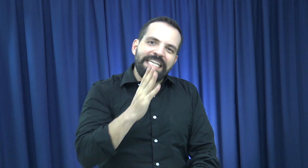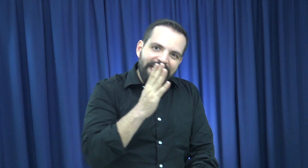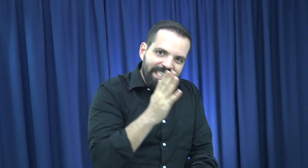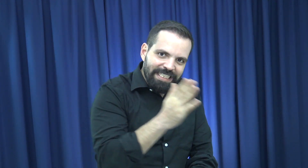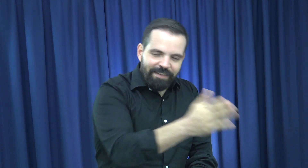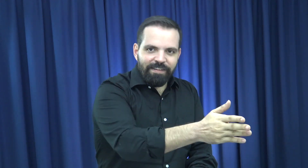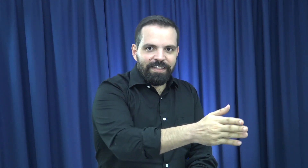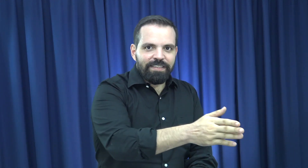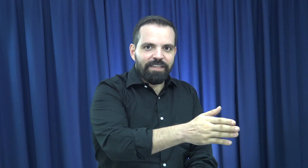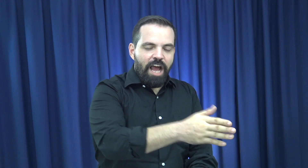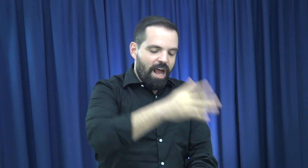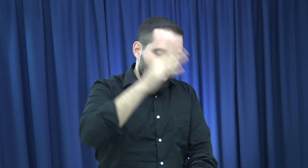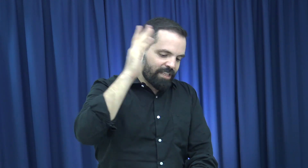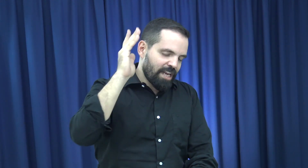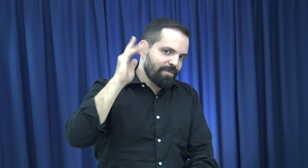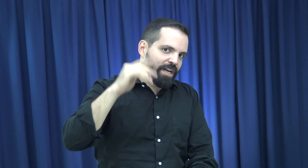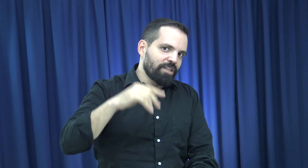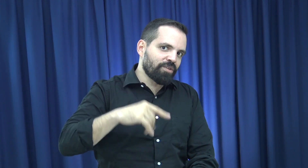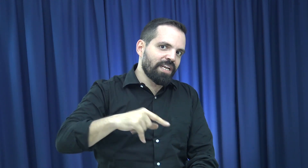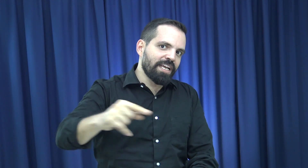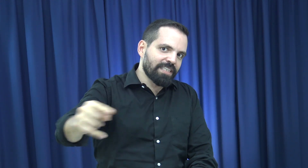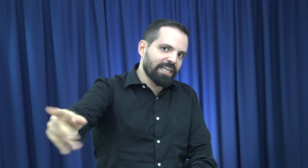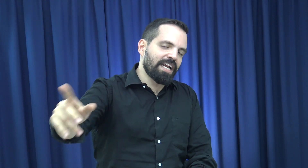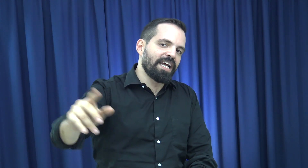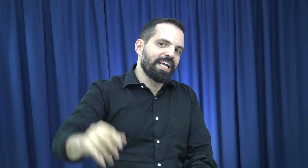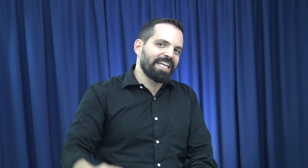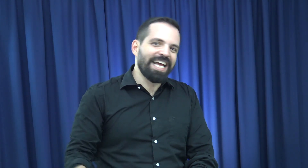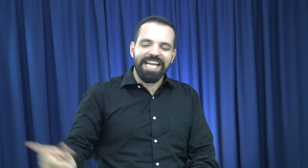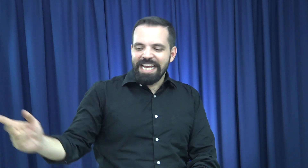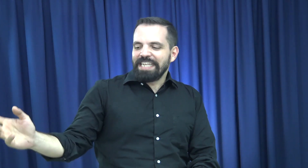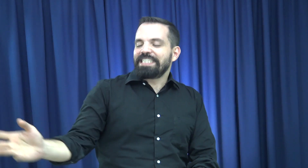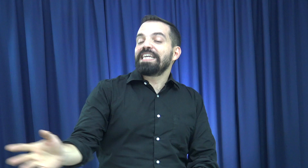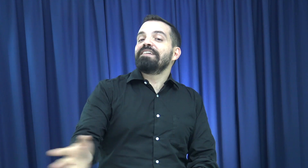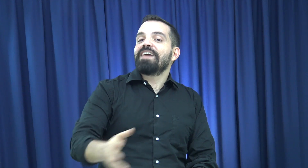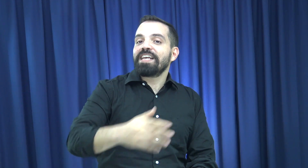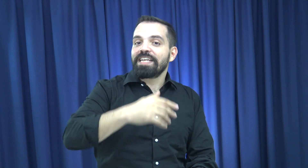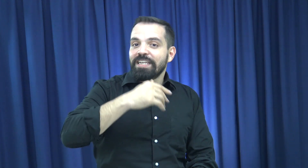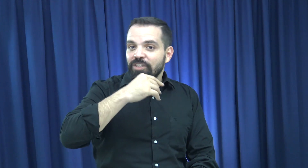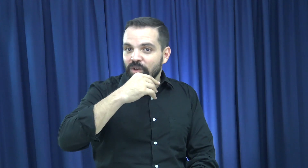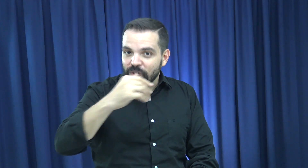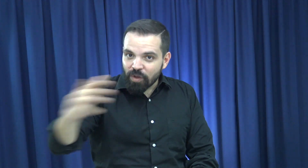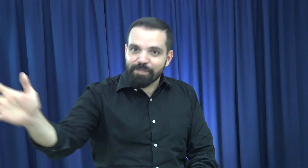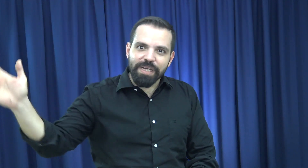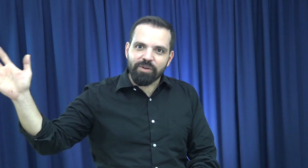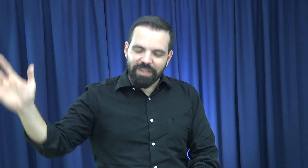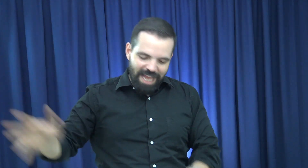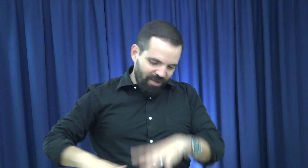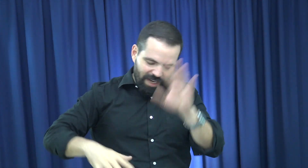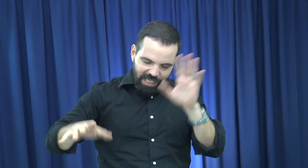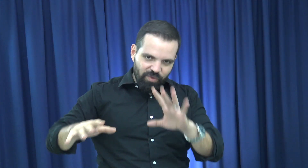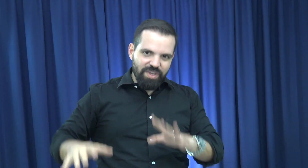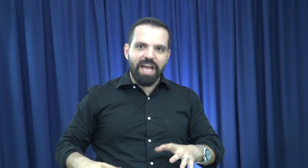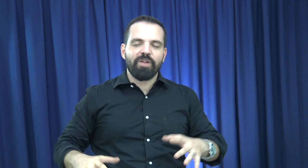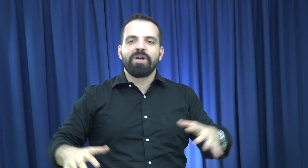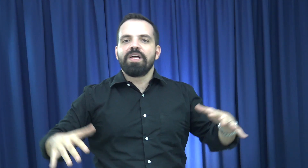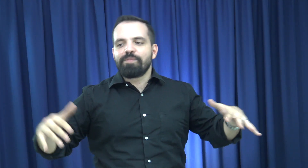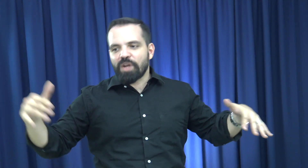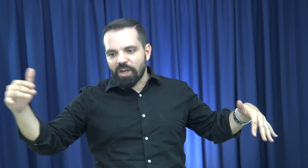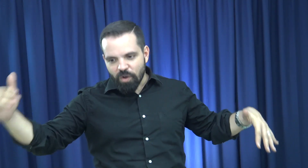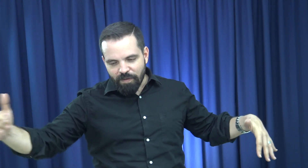inaccesibles. ¡Ah! Ese animalito se le acerca a la gallina, se va a ir todo picoteado y rasguñado porque no